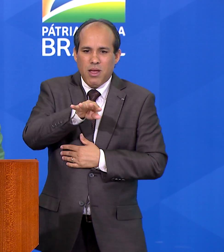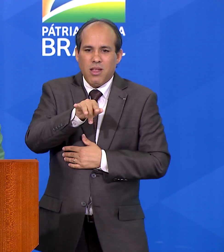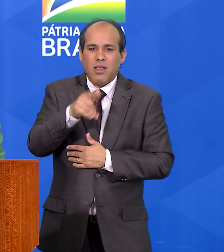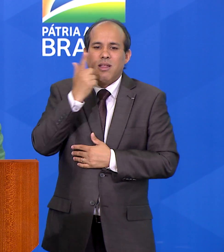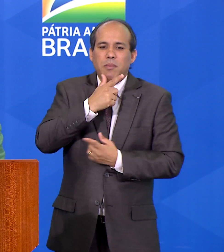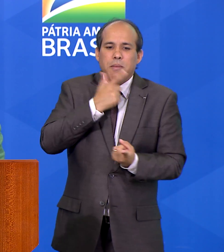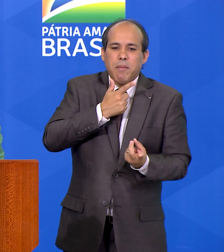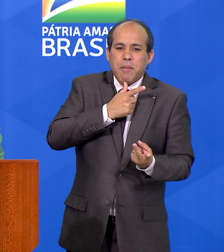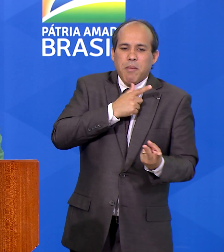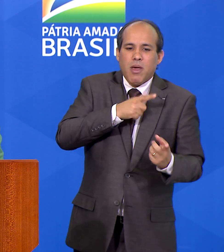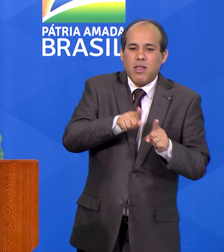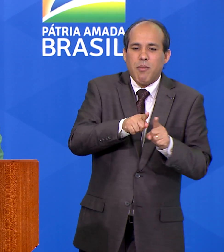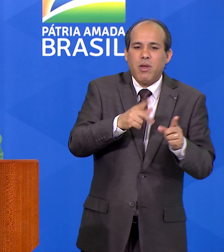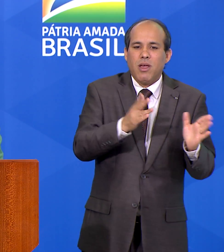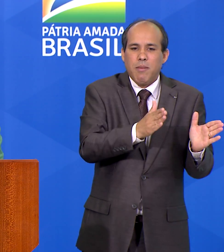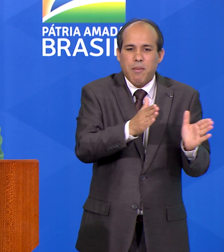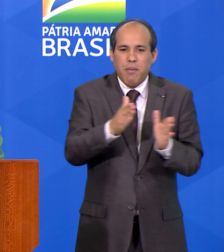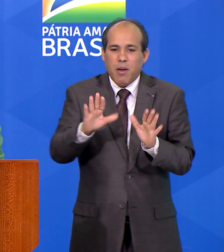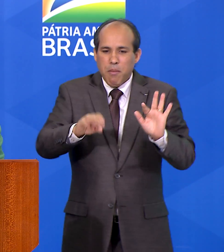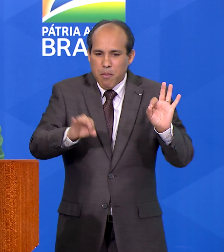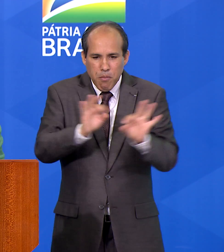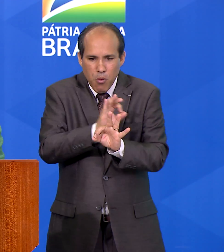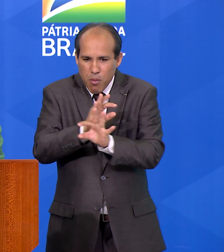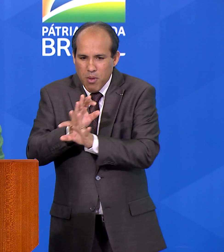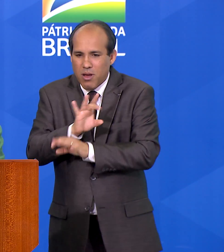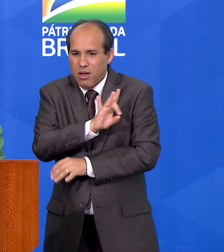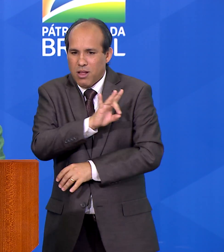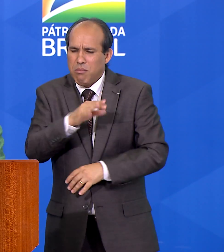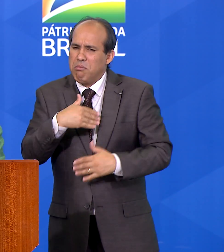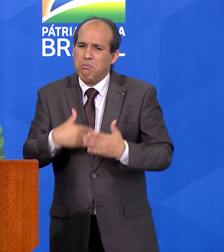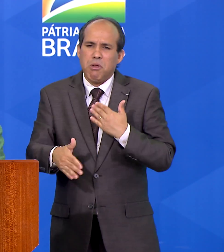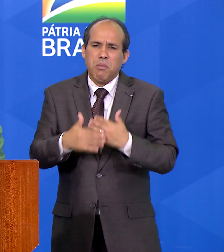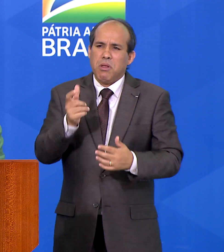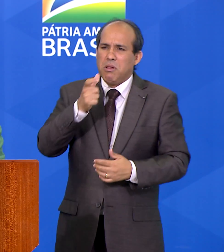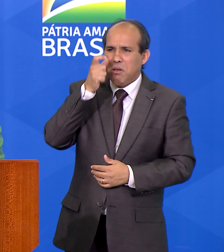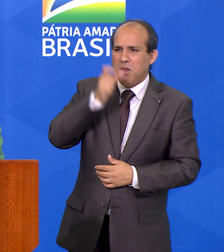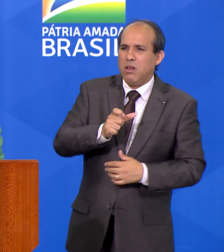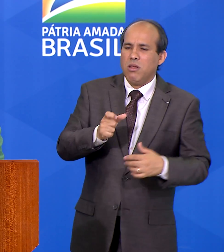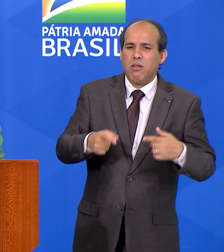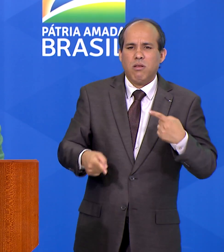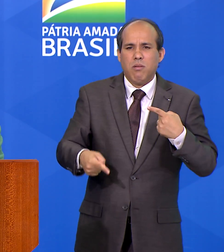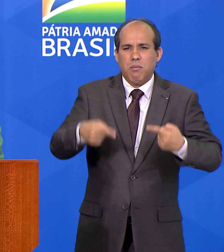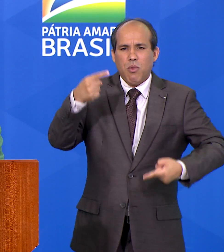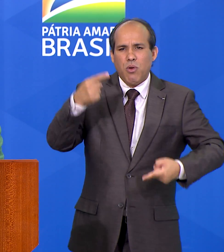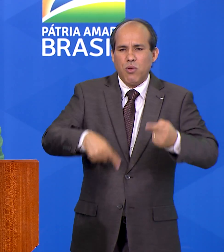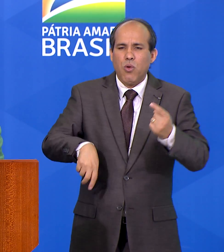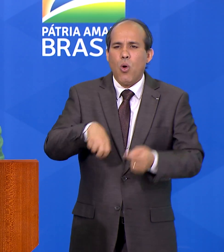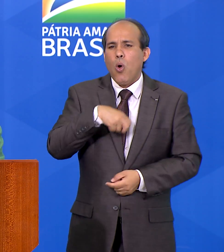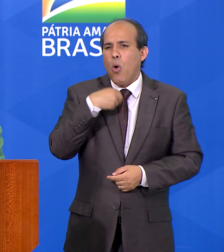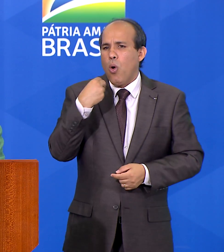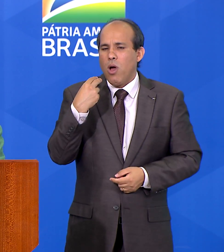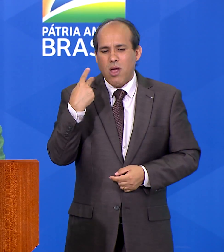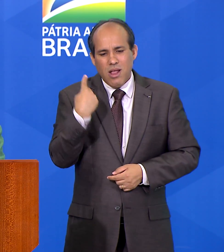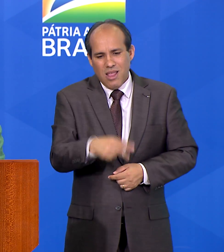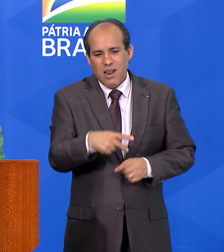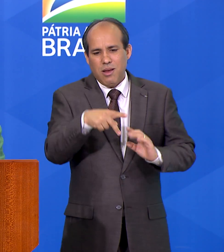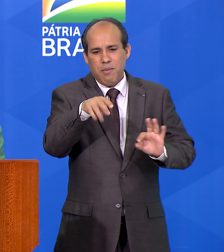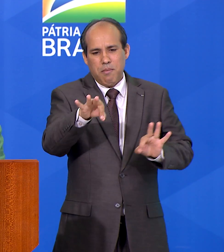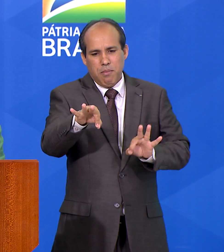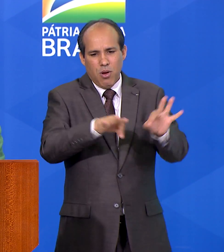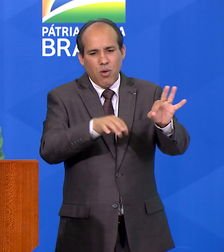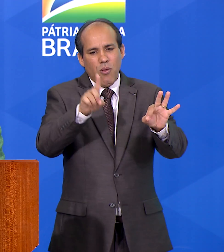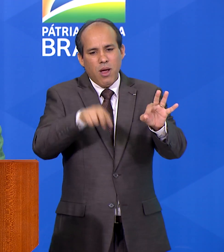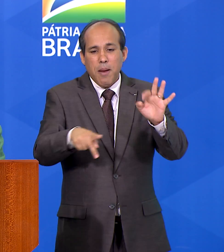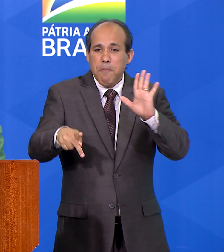a cada ciclo vencido, independente de interesses políticos. Esse plano é um plano